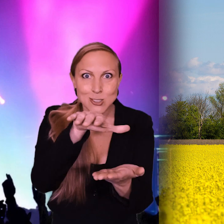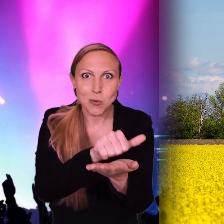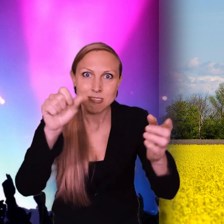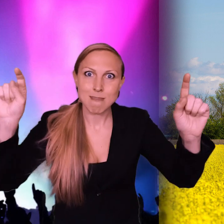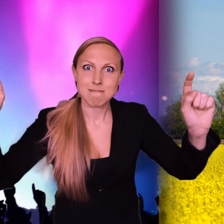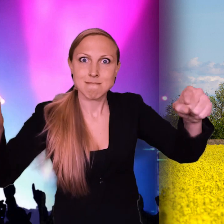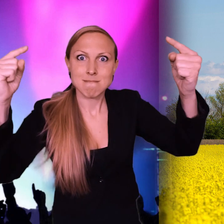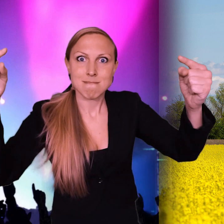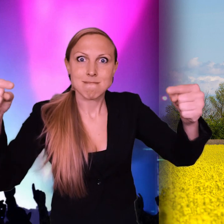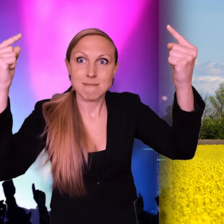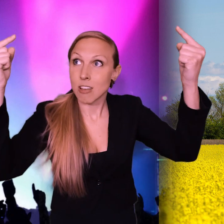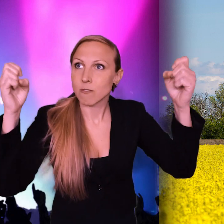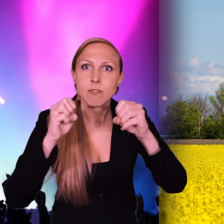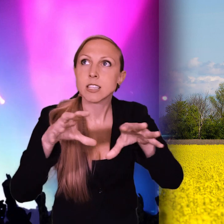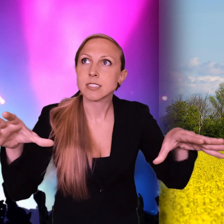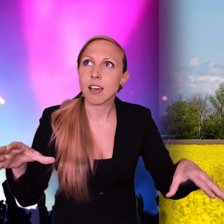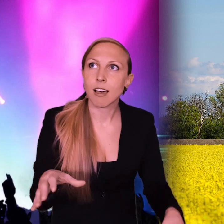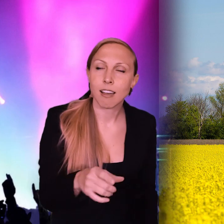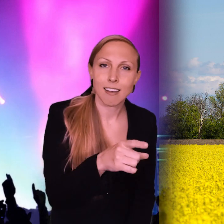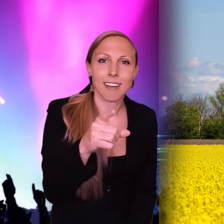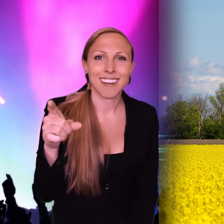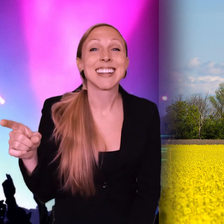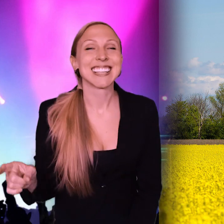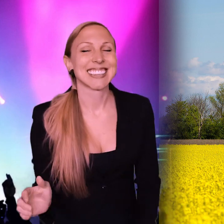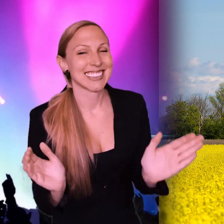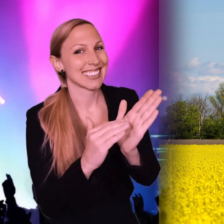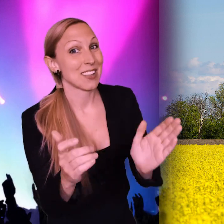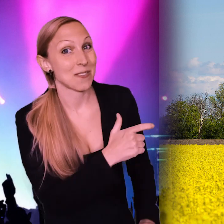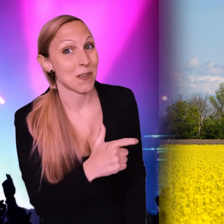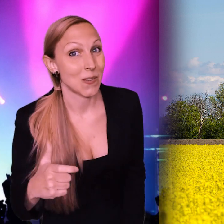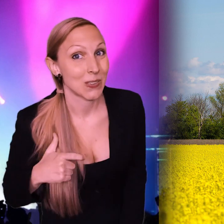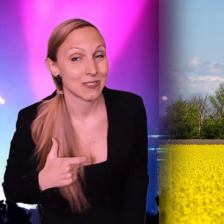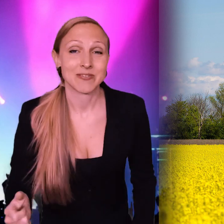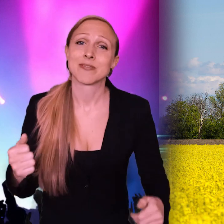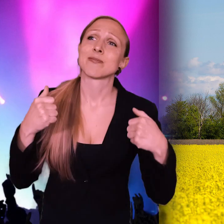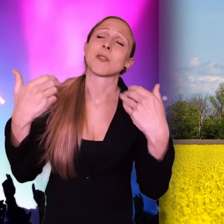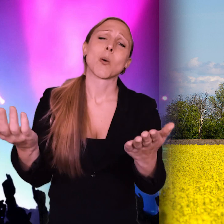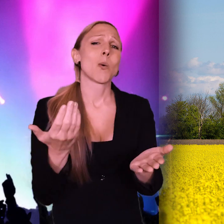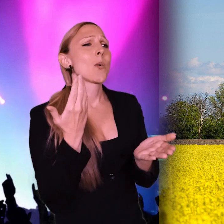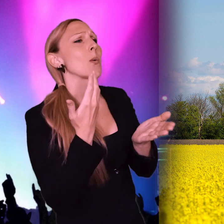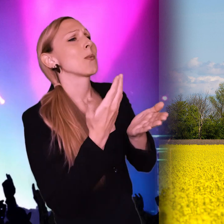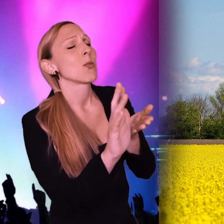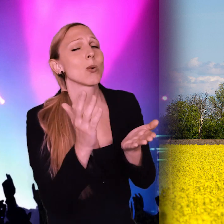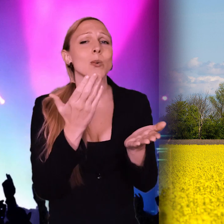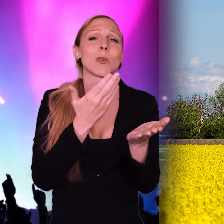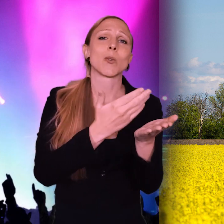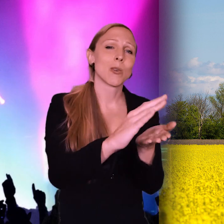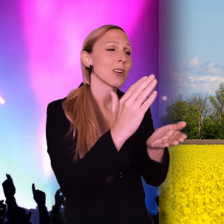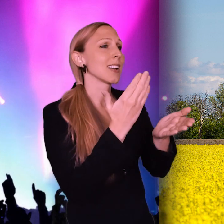Skånska de slåss För de flesta av dem har kommit från oss Så låt dem bara gå på,